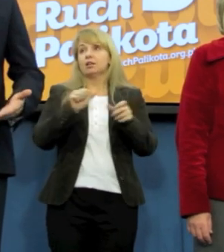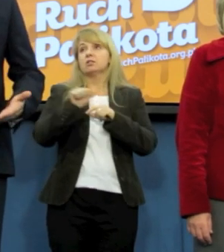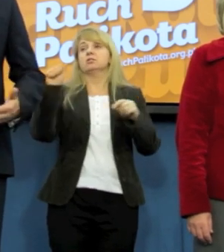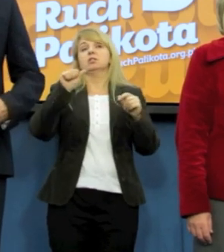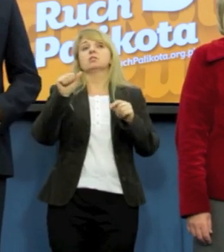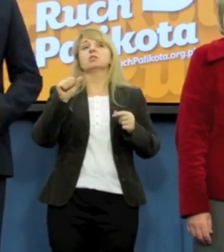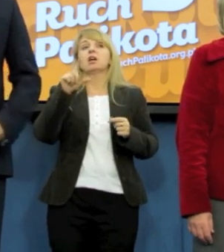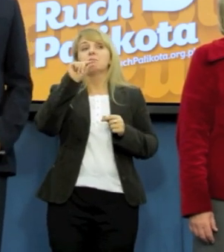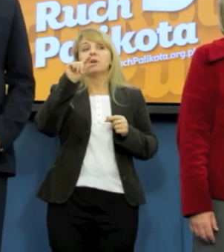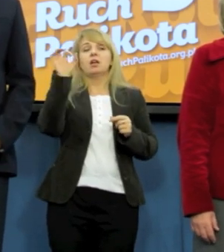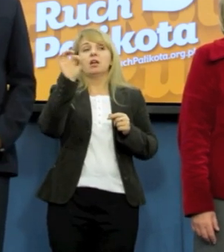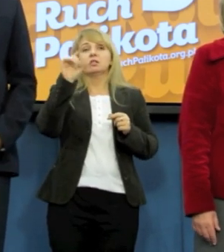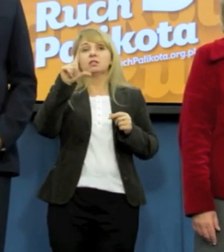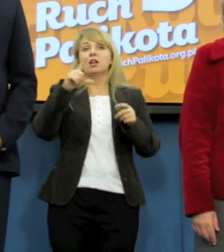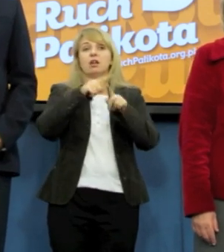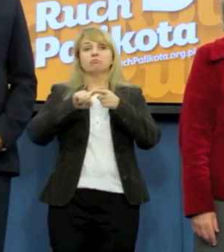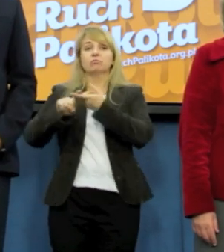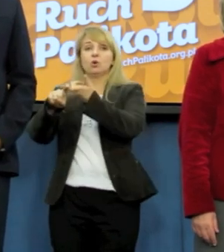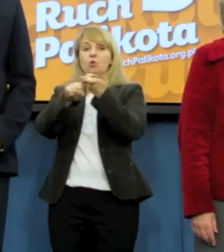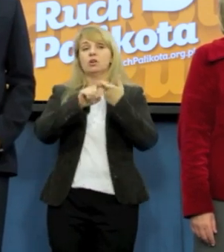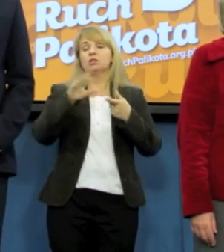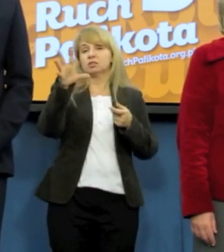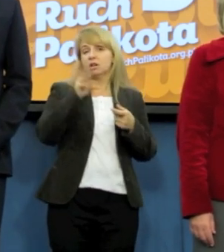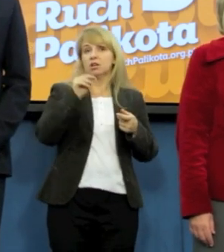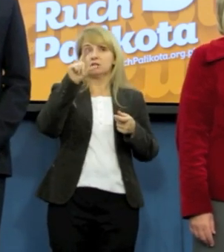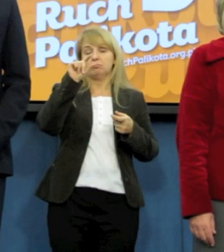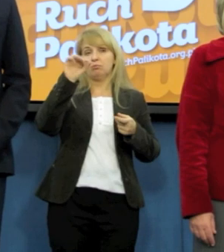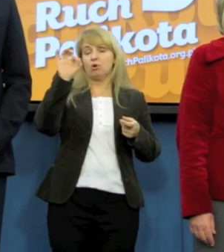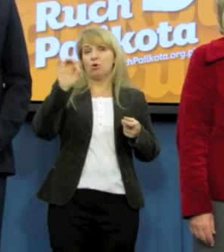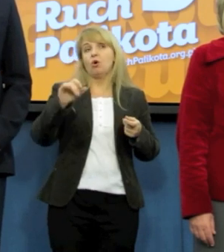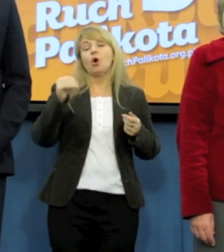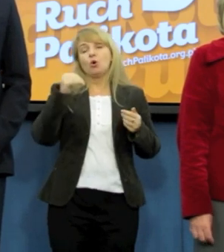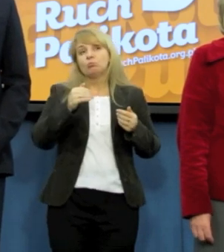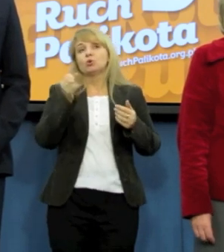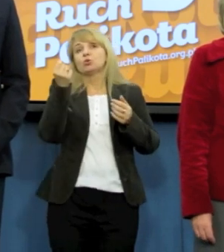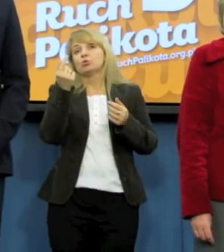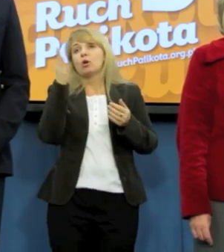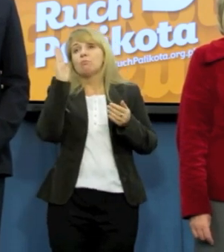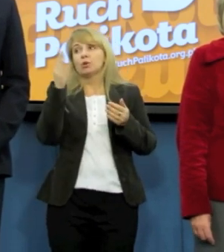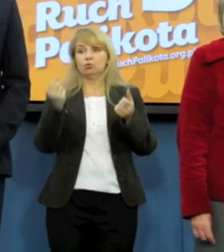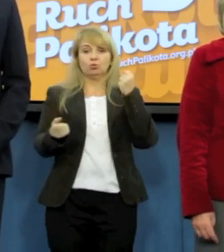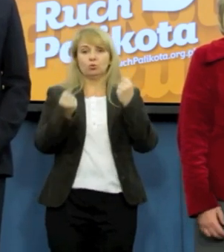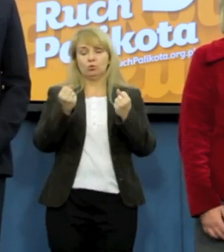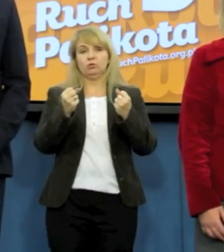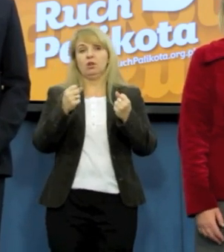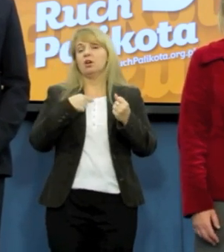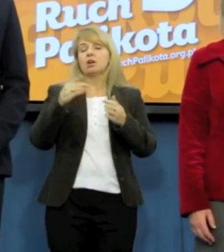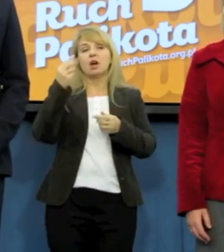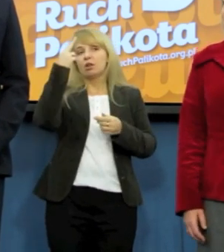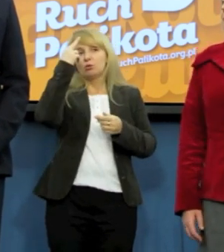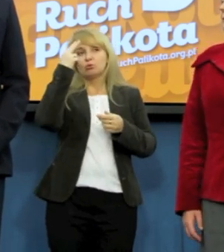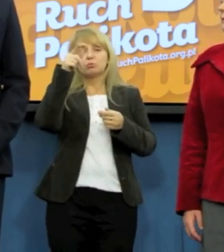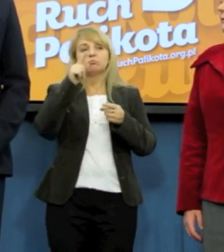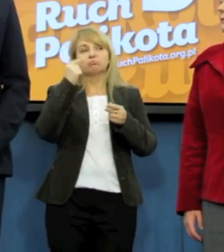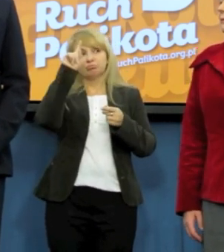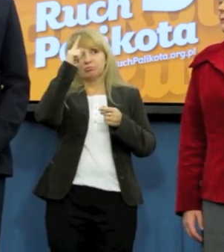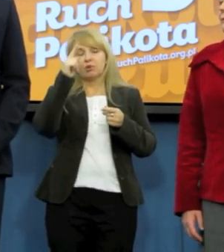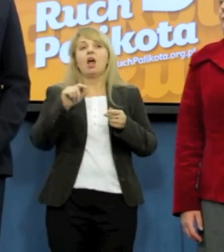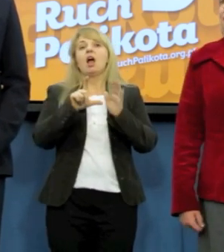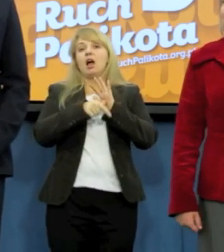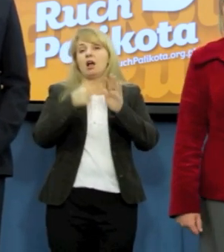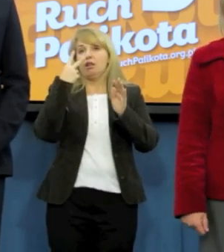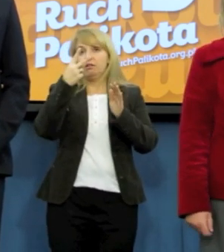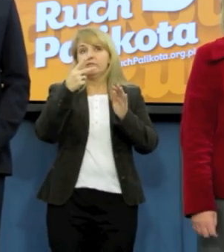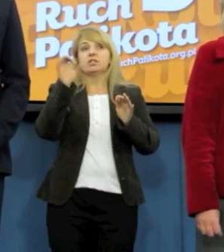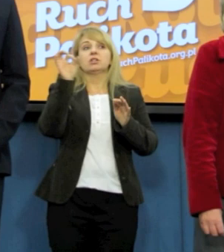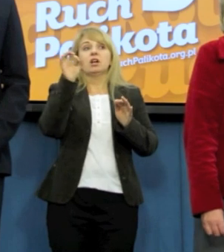dużo trudniejsze niż było właśnie dwa tygodnie temu. naprawdę nie rozumiem tej logiki. Co więcej uważam za wielki błąd, widzę, że SRD spotyka